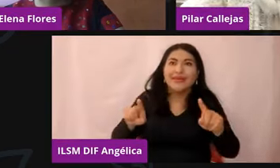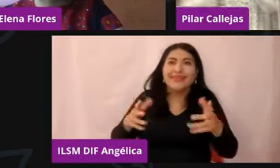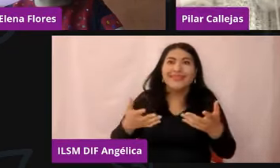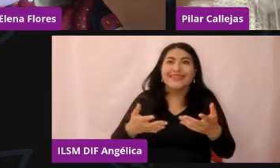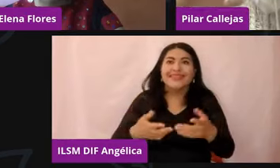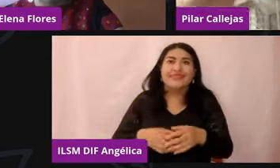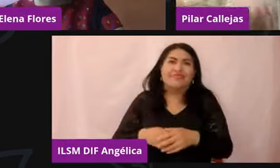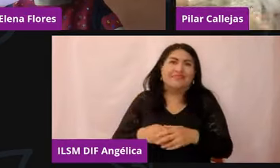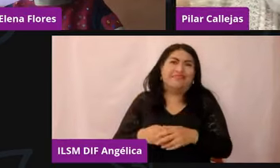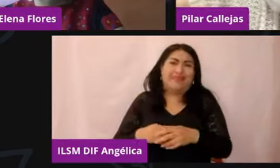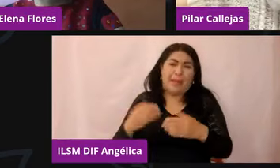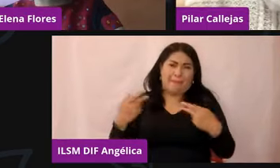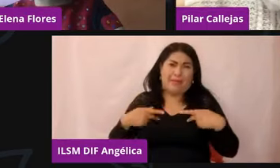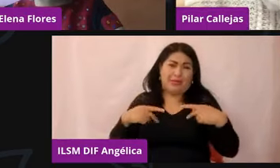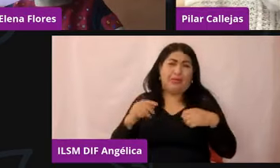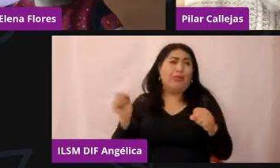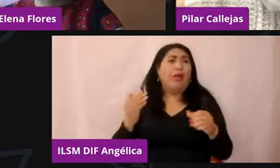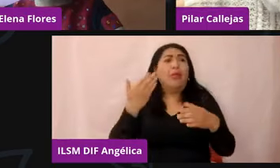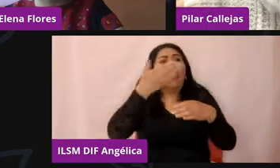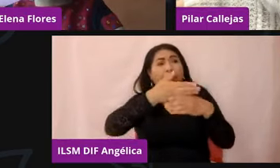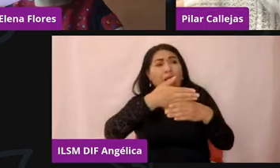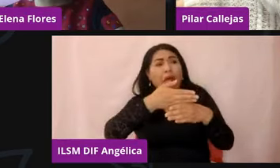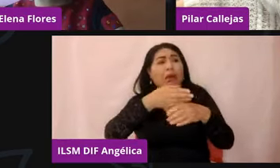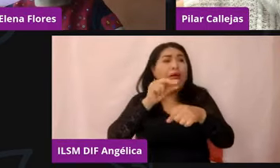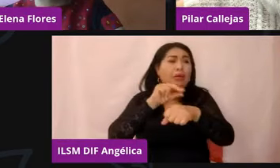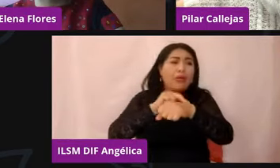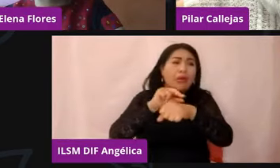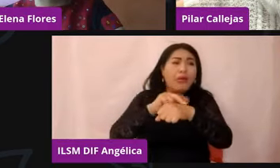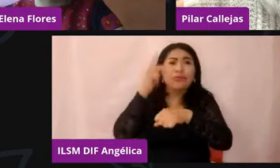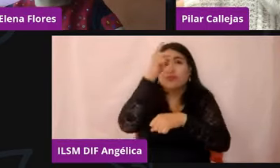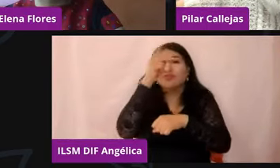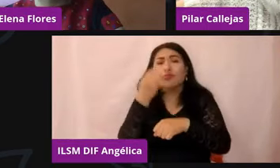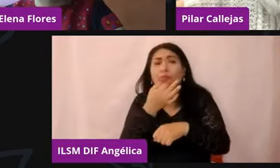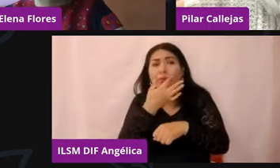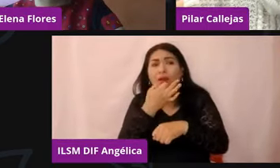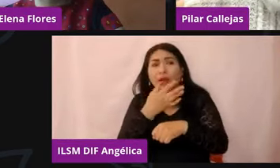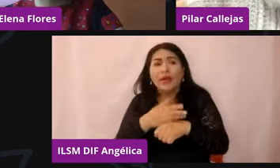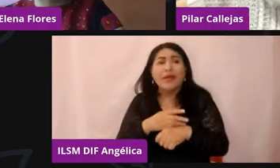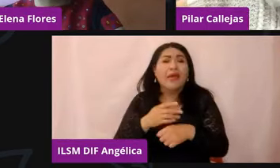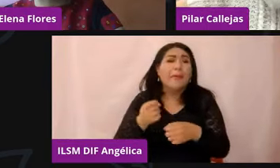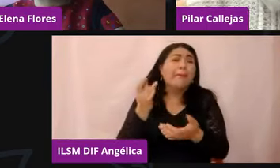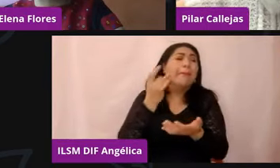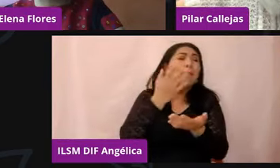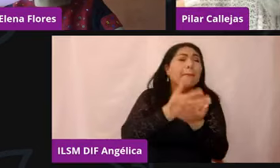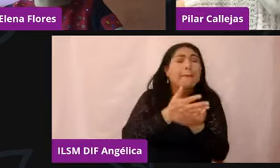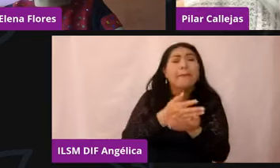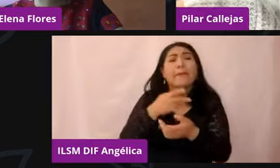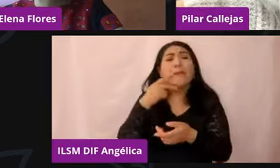llegue nomás porque sí, ¿no? O sea, que diga, pues yo la verdad nada más vengo aquí a ver qué onda, más bien